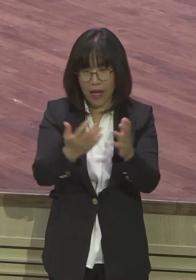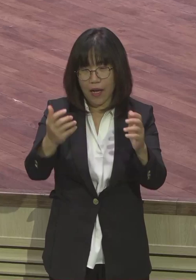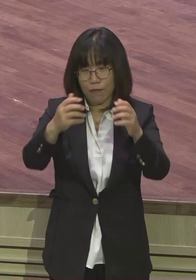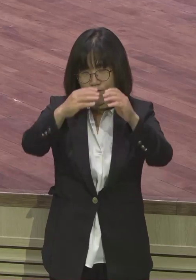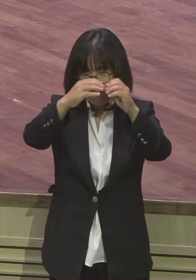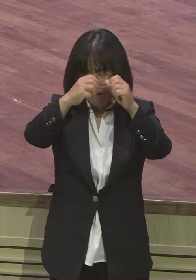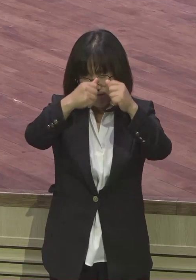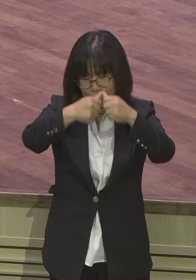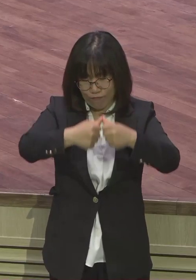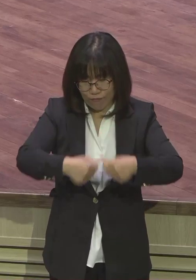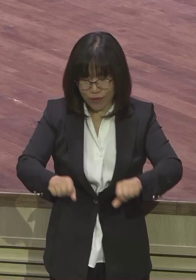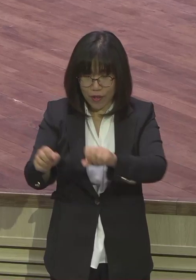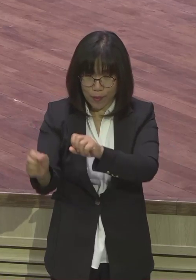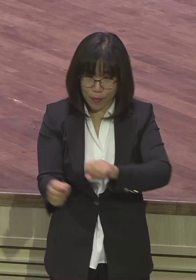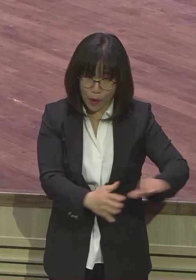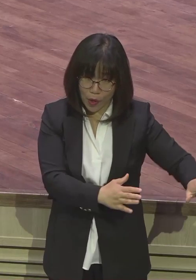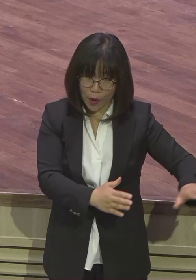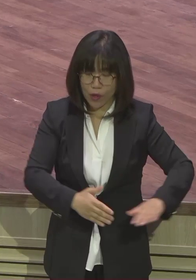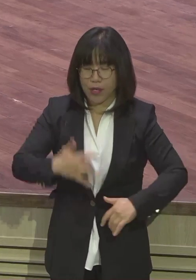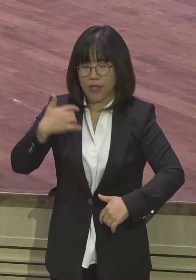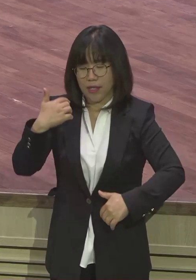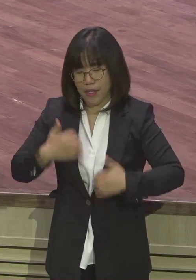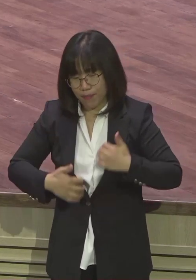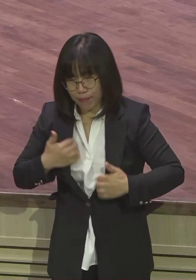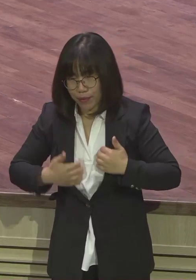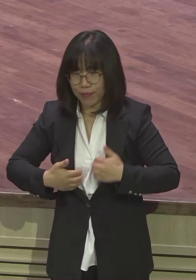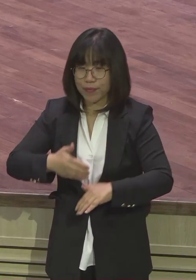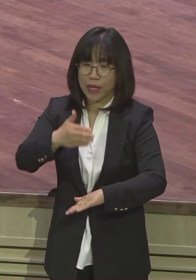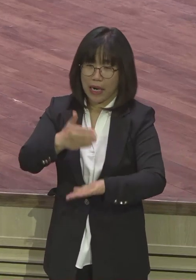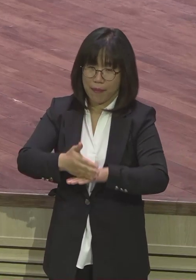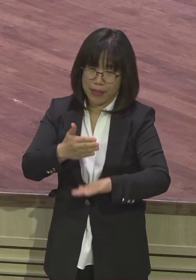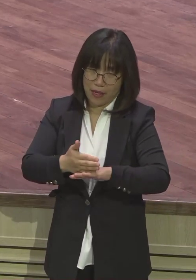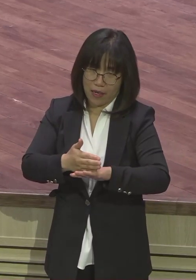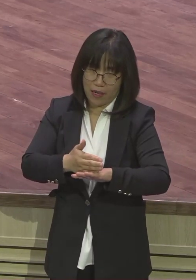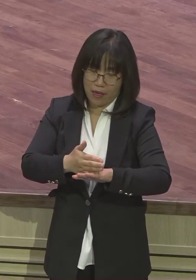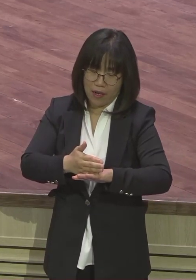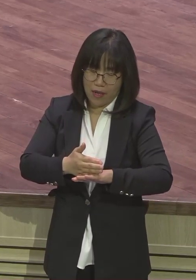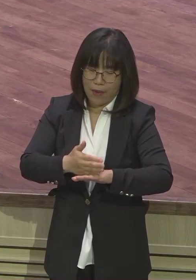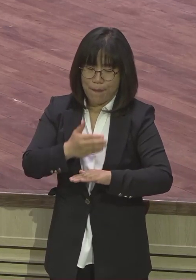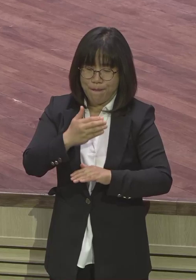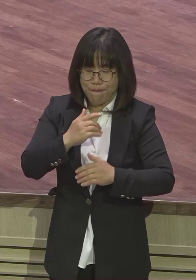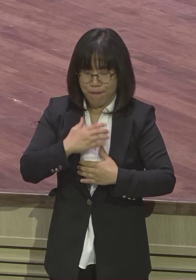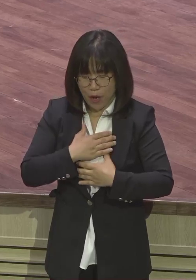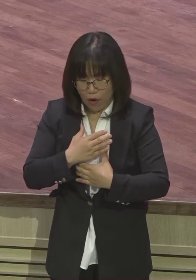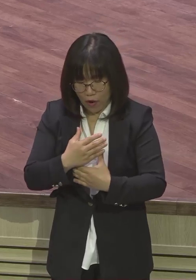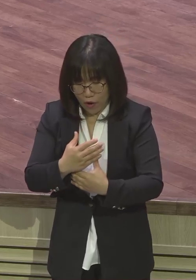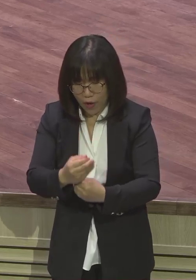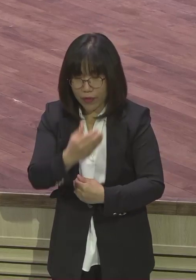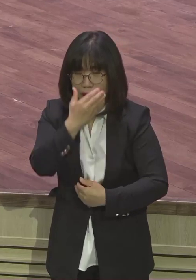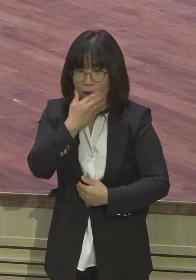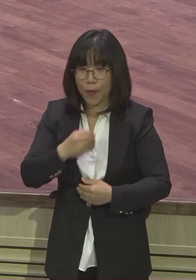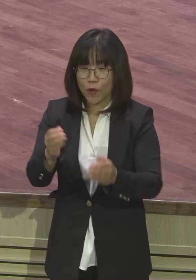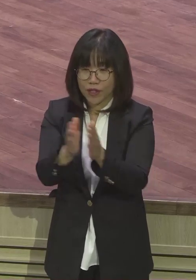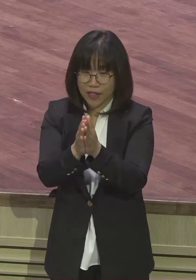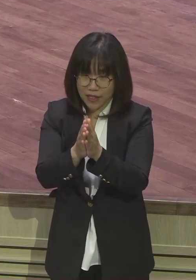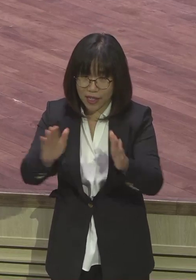기쁨과 감사 그러한 그의 평안과 행복이 시작되기를 제모로 축복합니다.